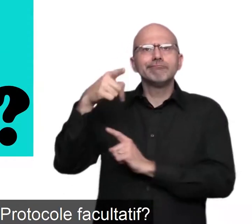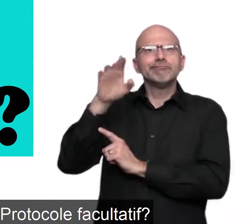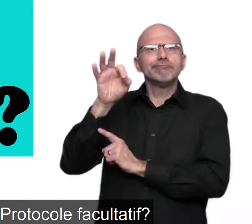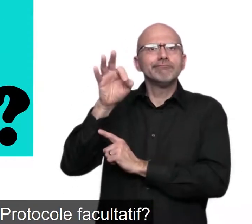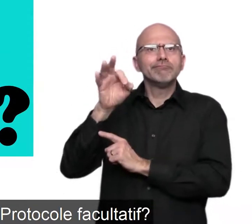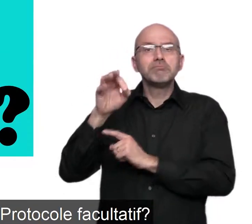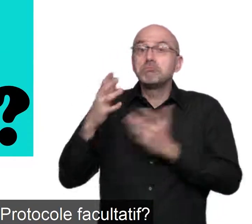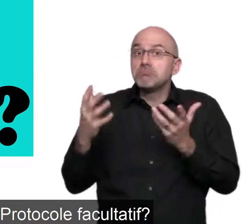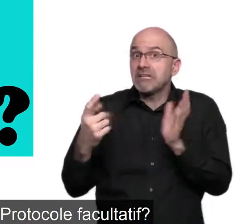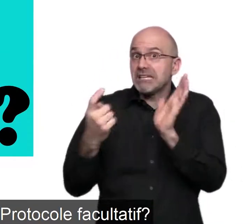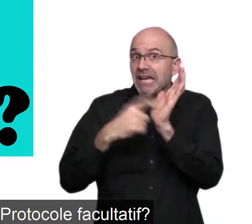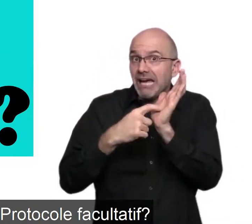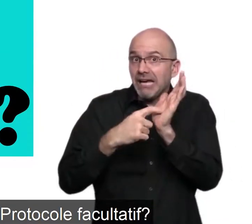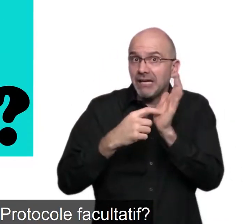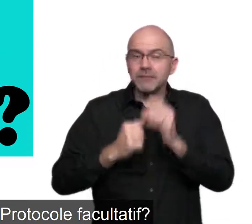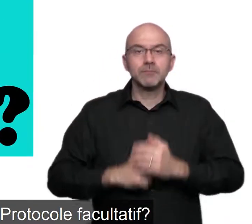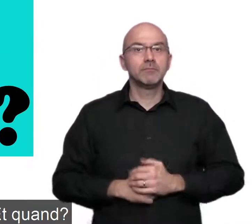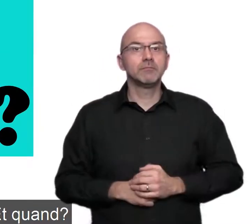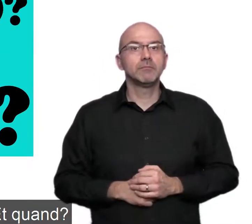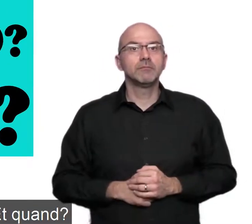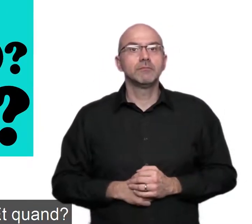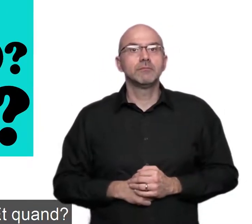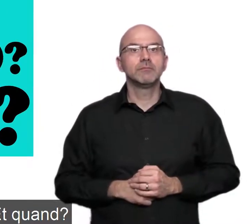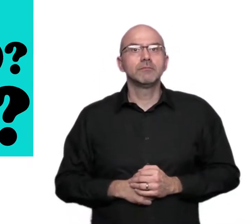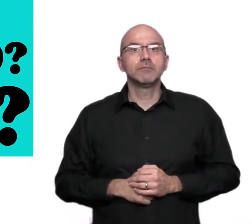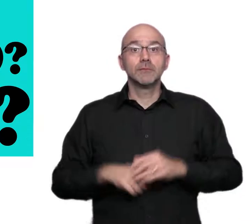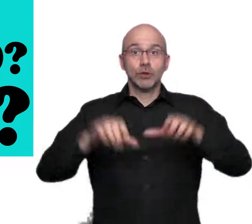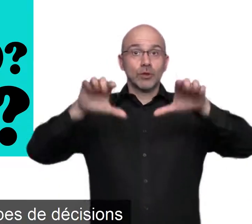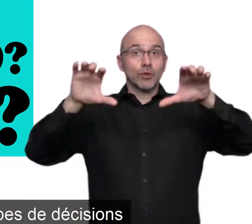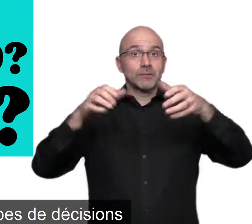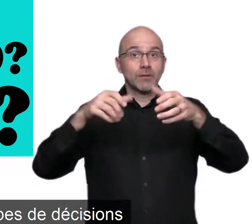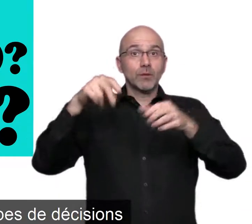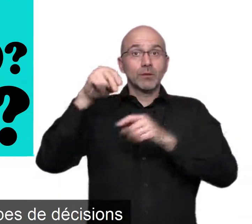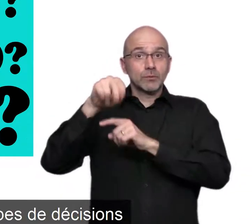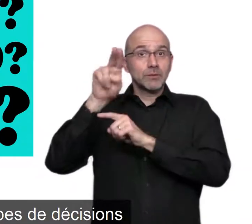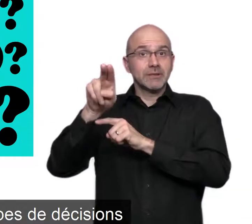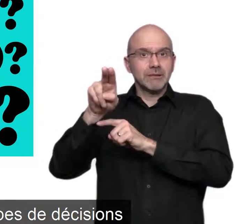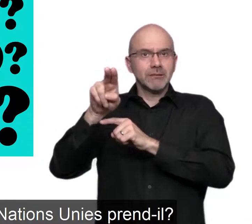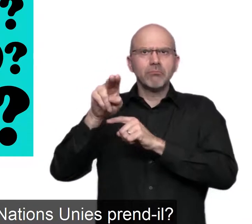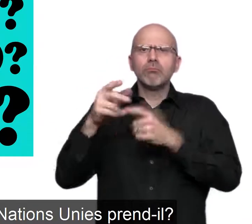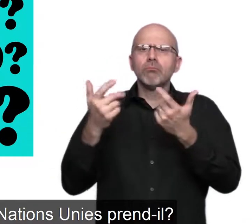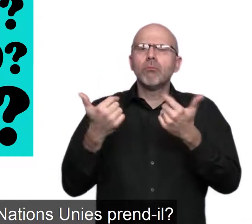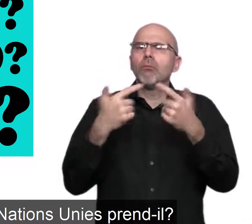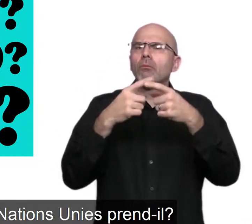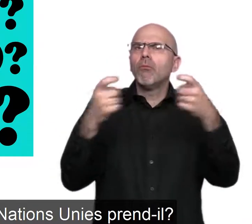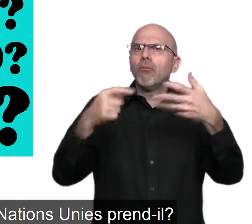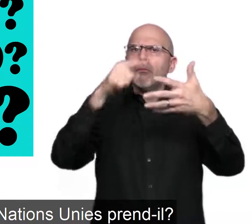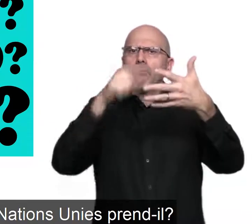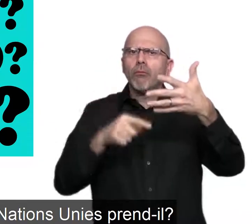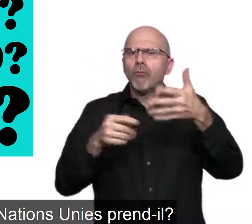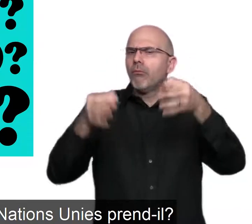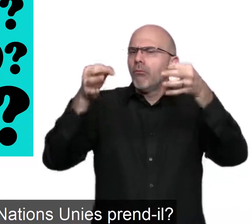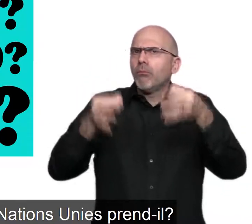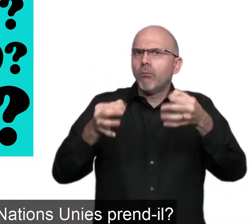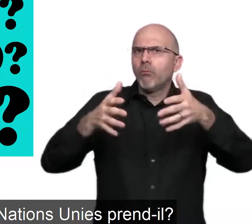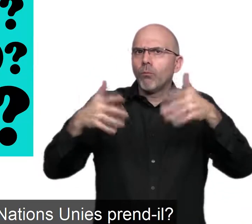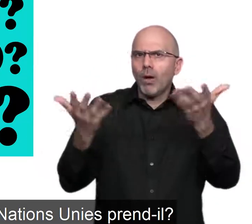en vertu du protocole facultatif et quand? Quel type de décision la Communité des Nations Unies prend-il?